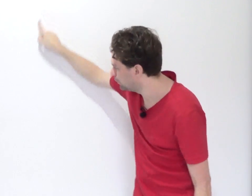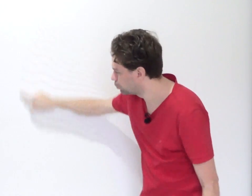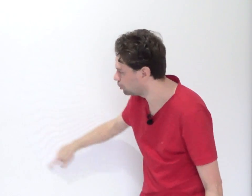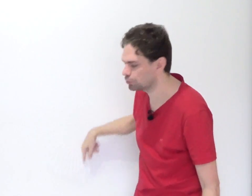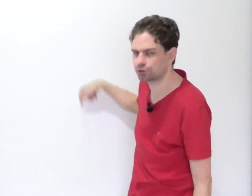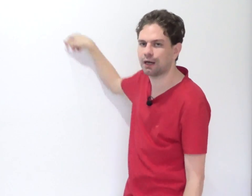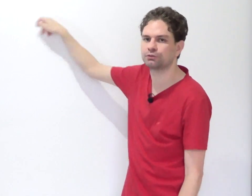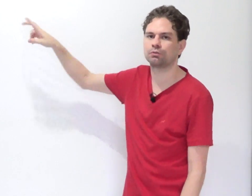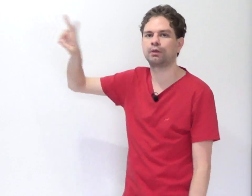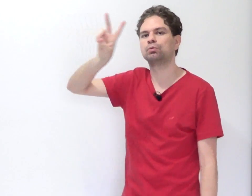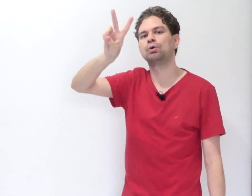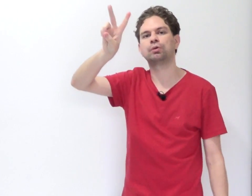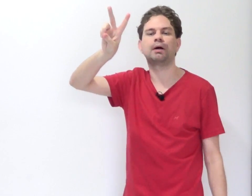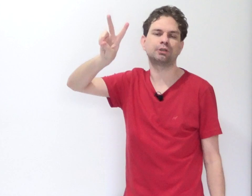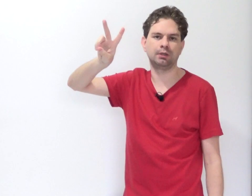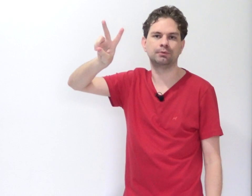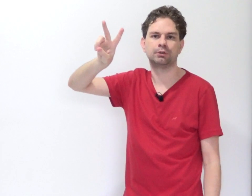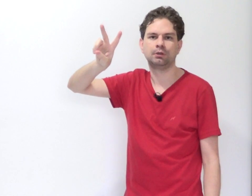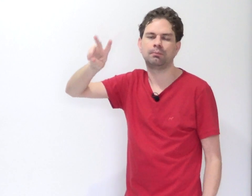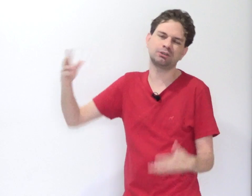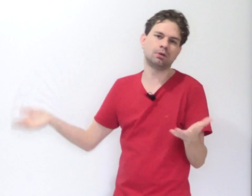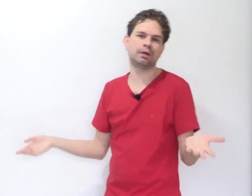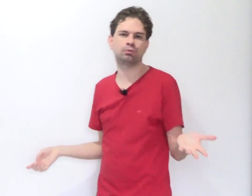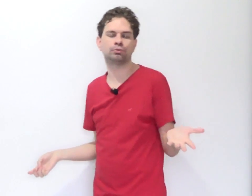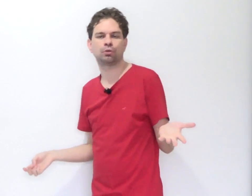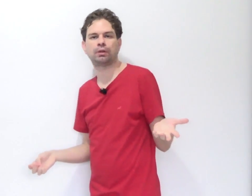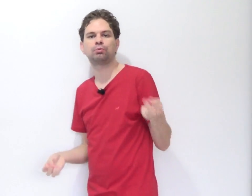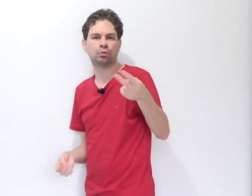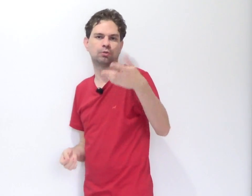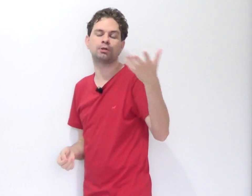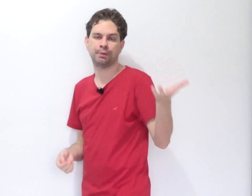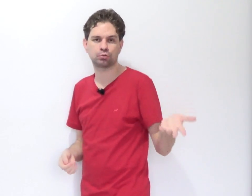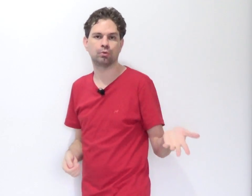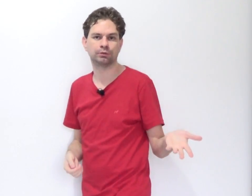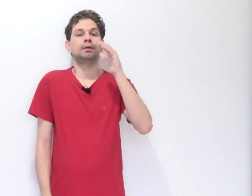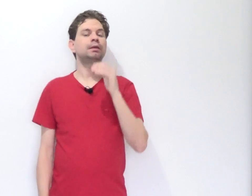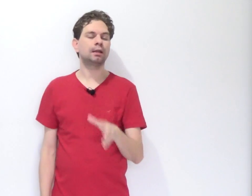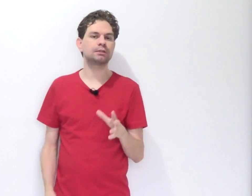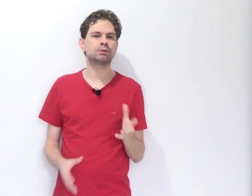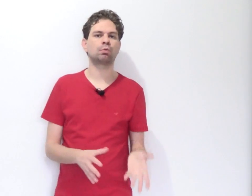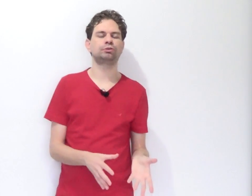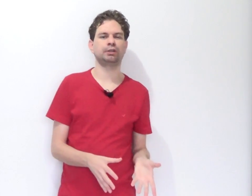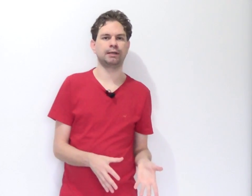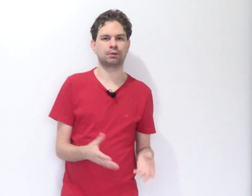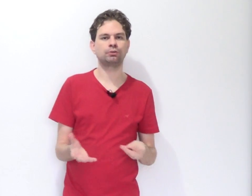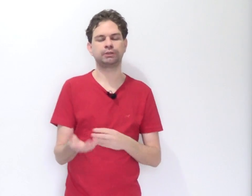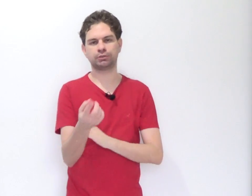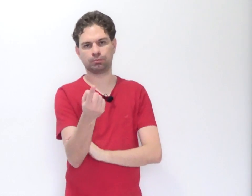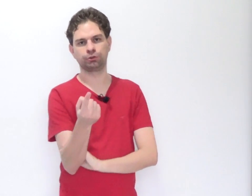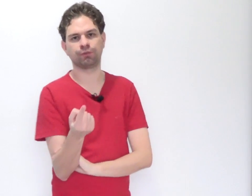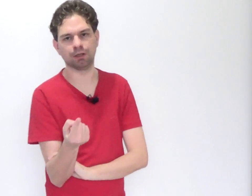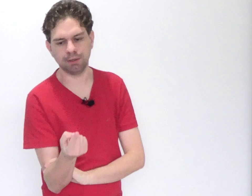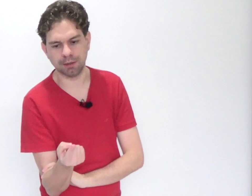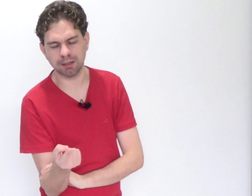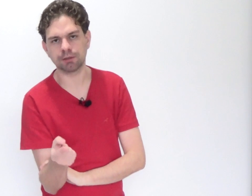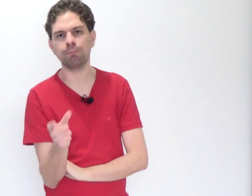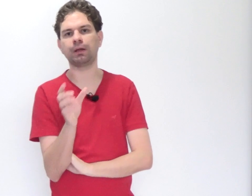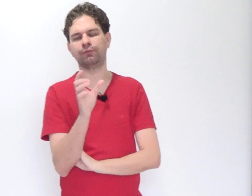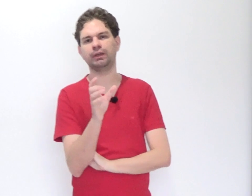Em todos os casos eu tenho dois ou mais crimes. Mas não é em todos que eu tenho duas ou mais pessoas. E em relação à continência? A continência, como eu te falei, ela não prevê